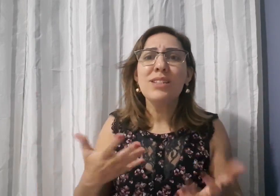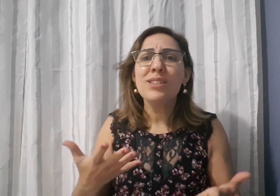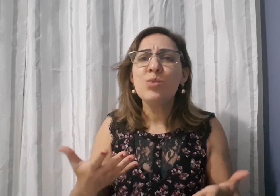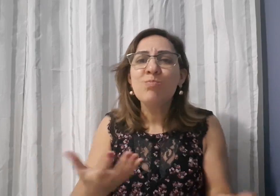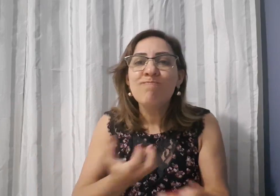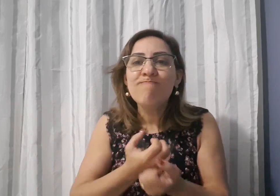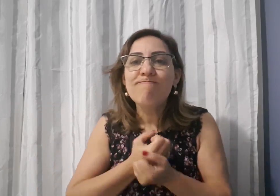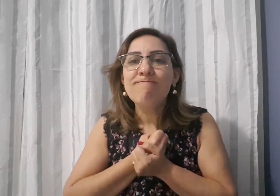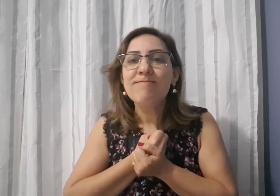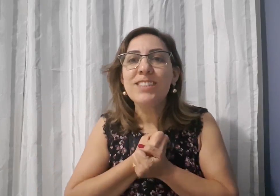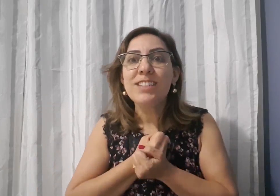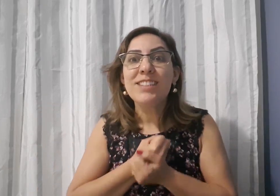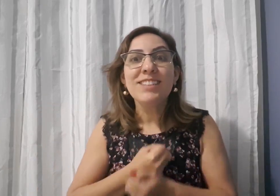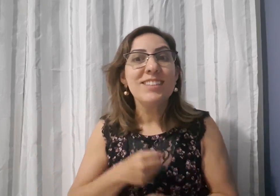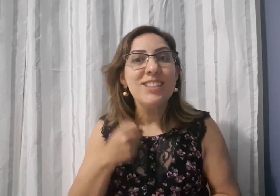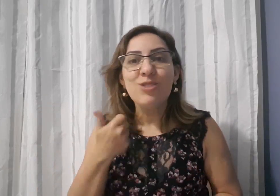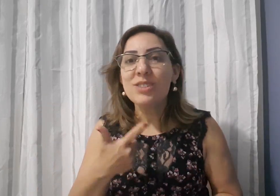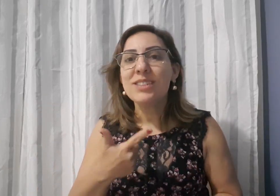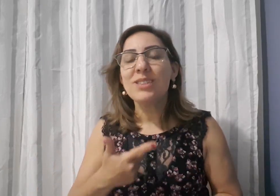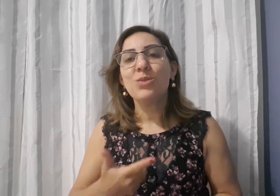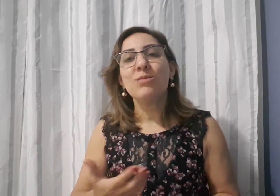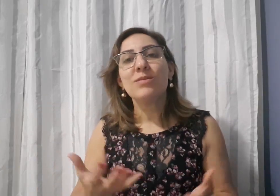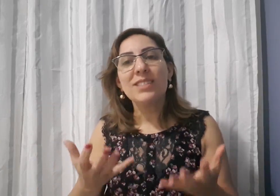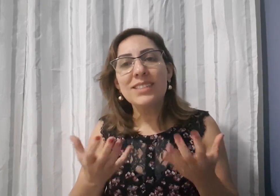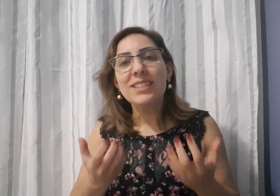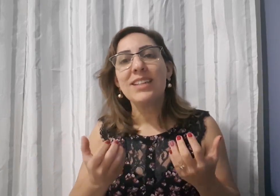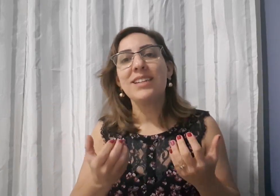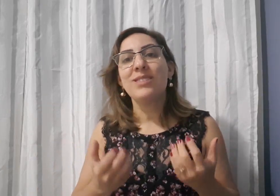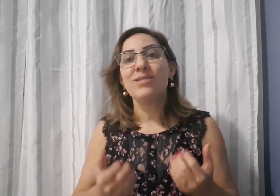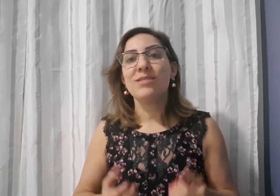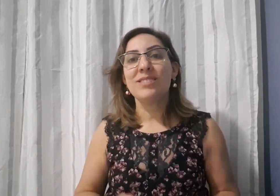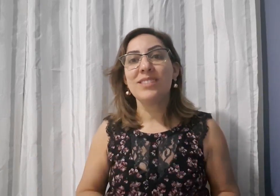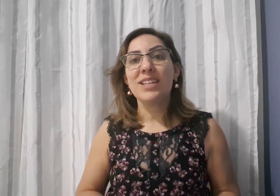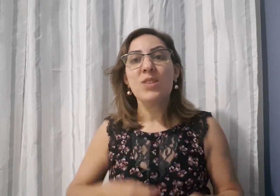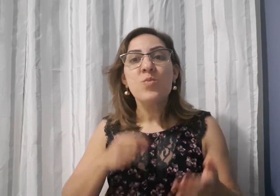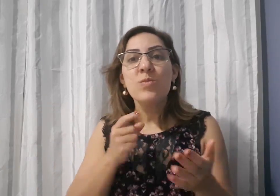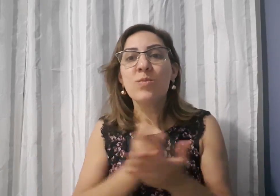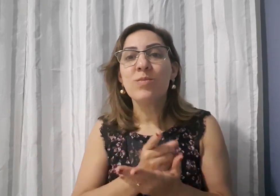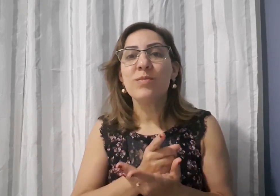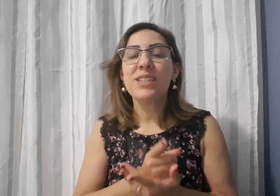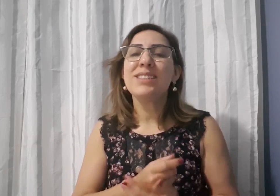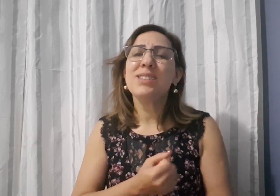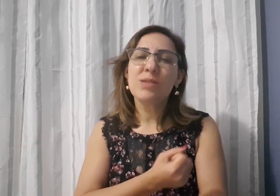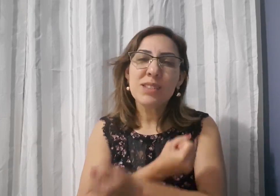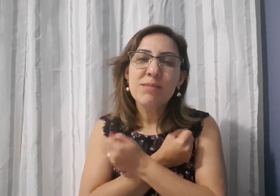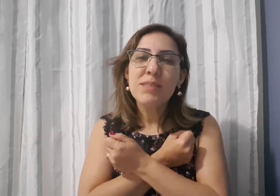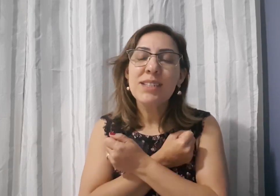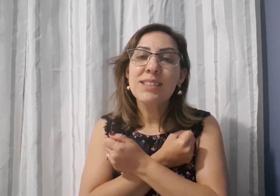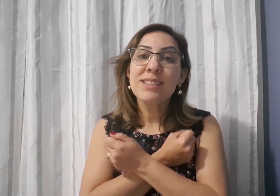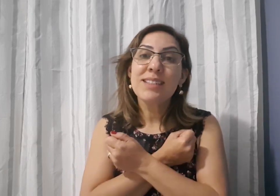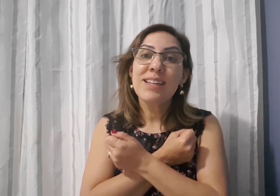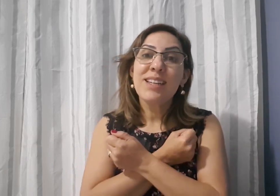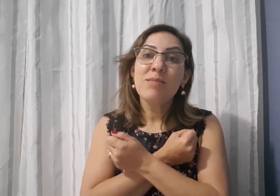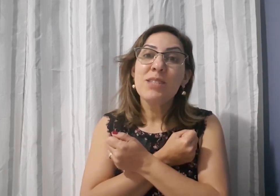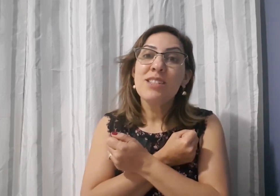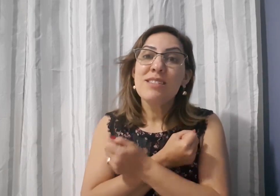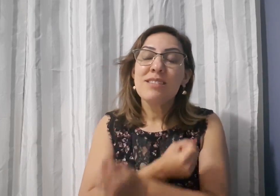E eu pensei, eu quero me tornar fluente em Libras, eu quero E por isso eu decidi entrar para o curso